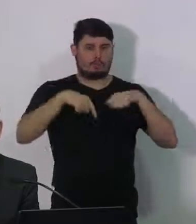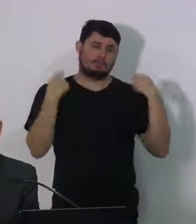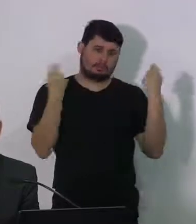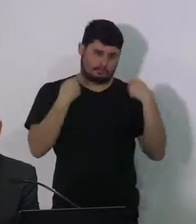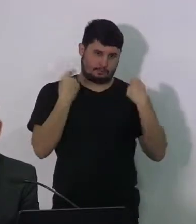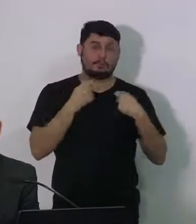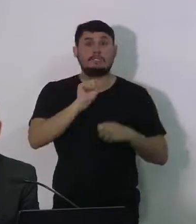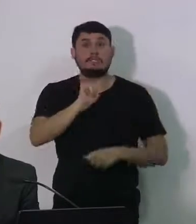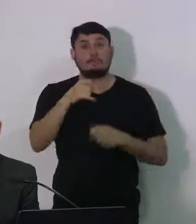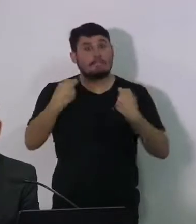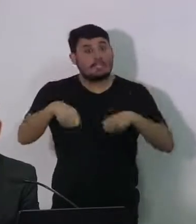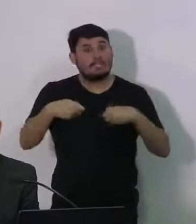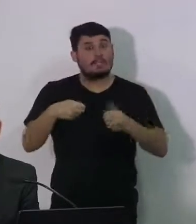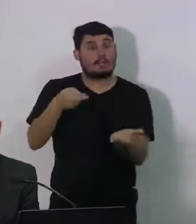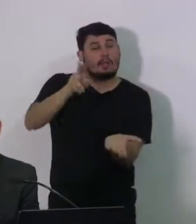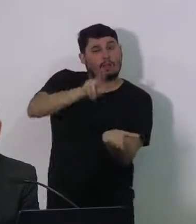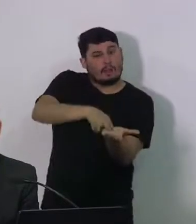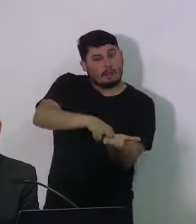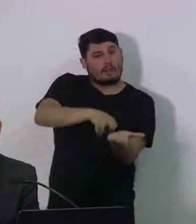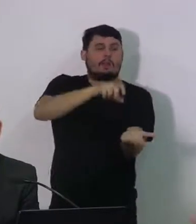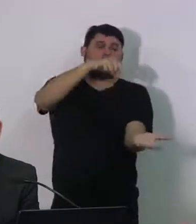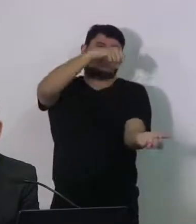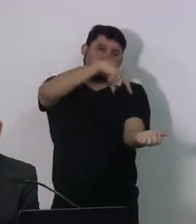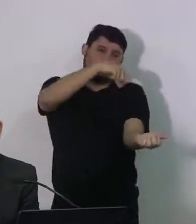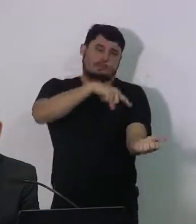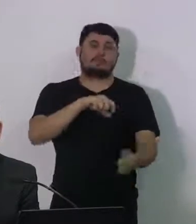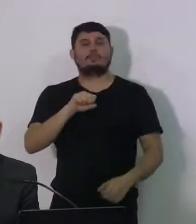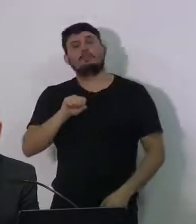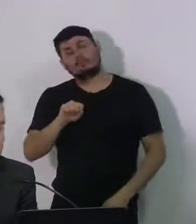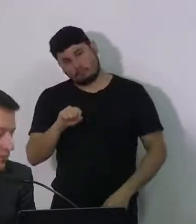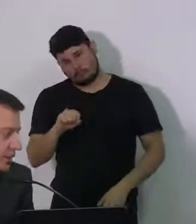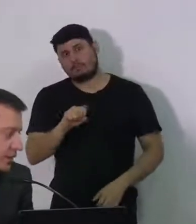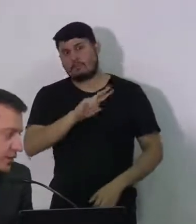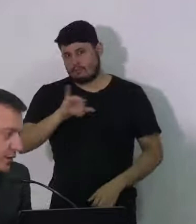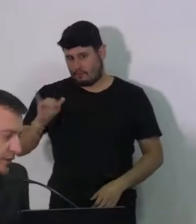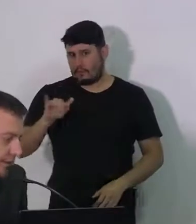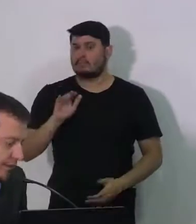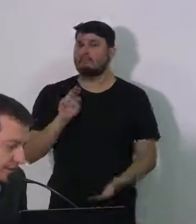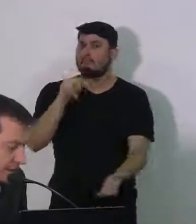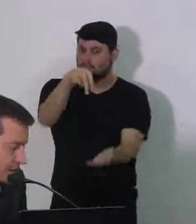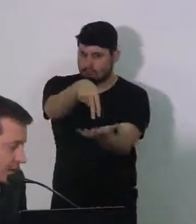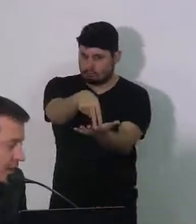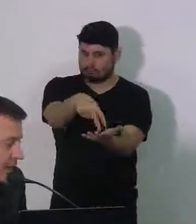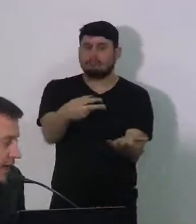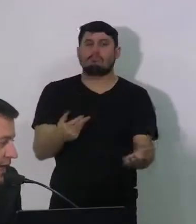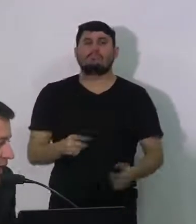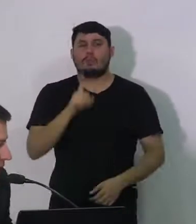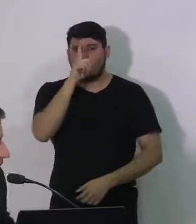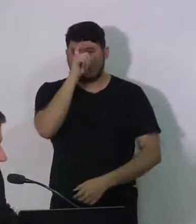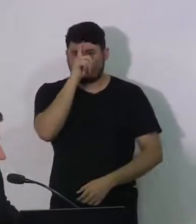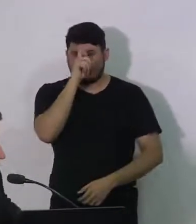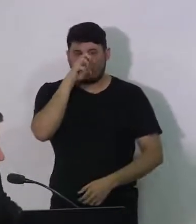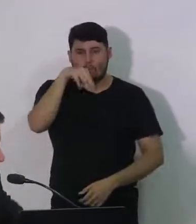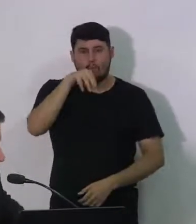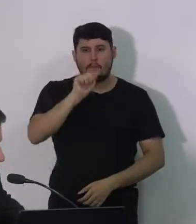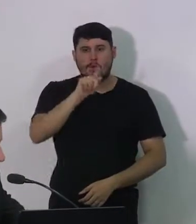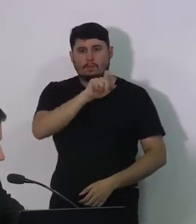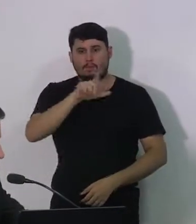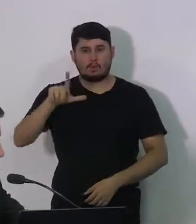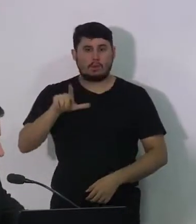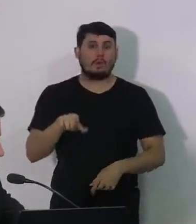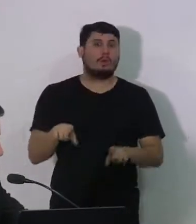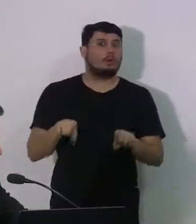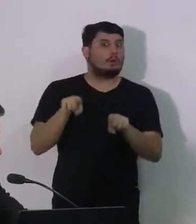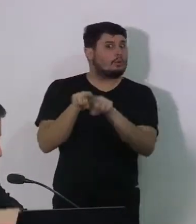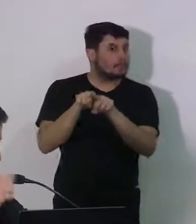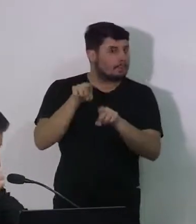internação em um nível moderado, serão atendidos, não é isso, Francisco? Na casa, no Hospital Manuel Afonso. A gente está utilizando o mesmo